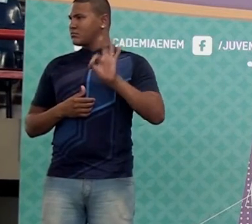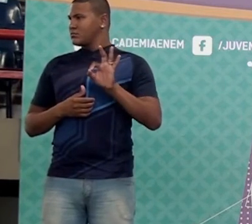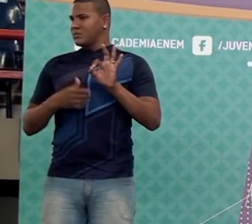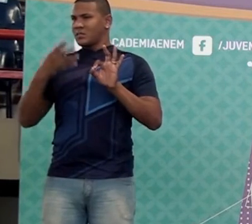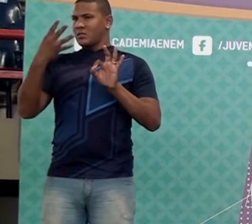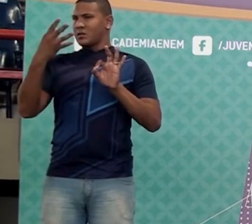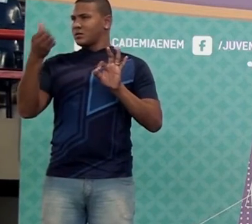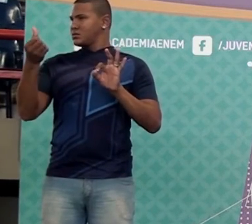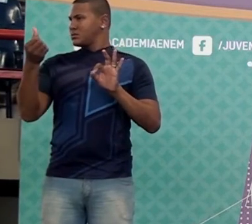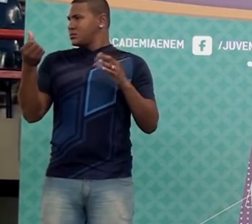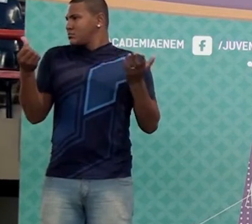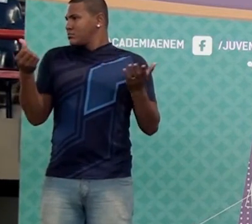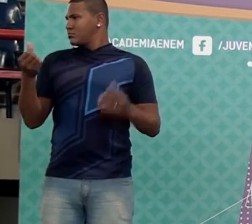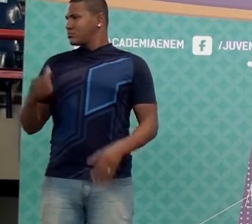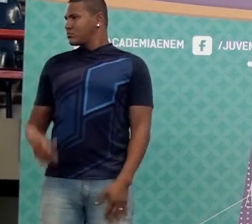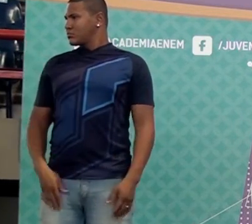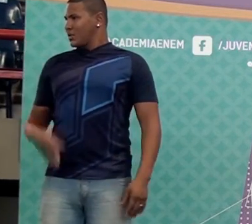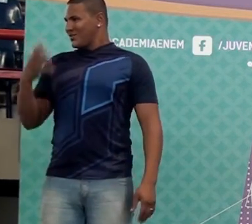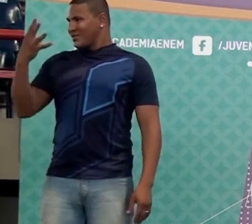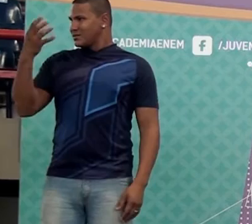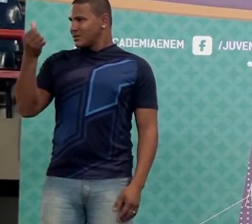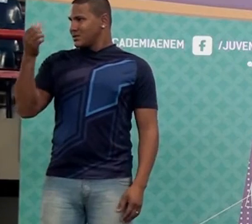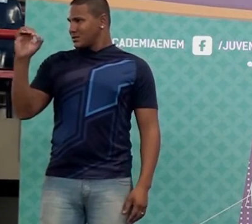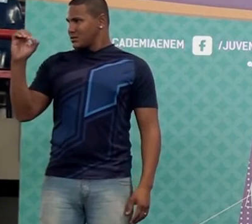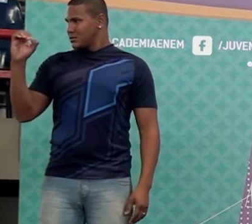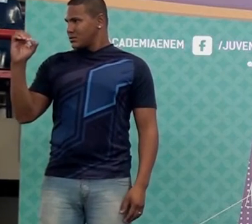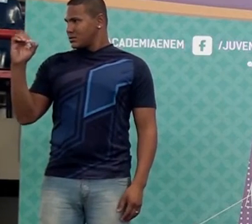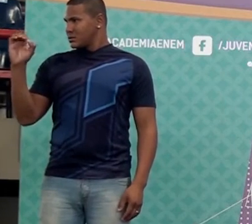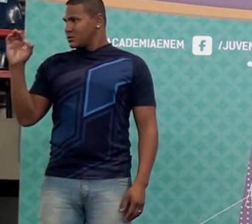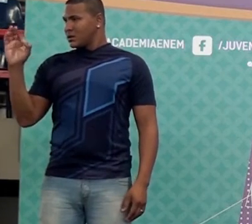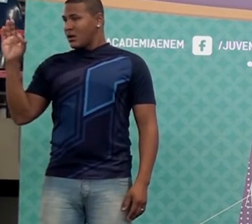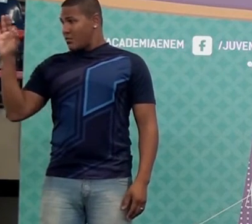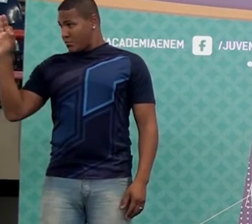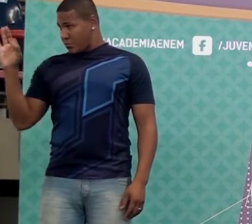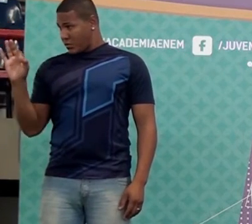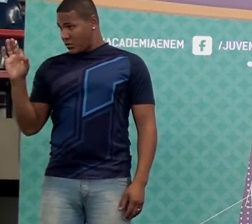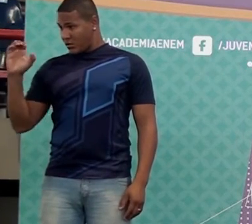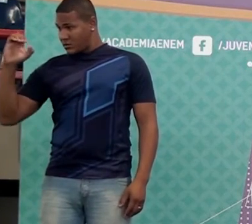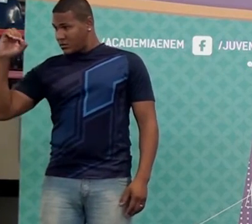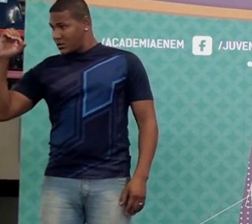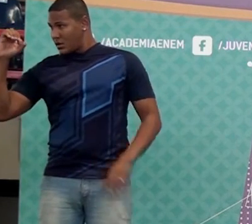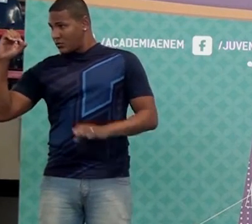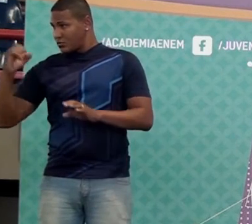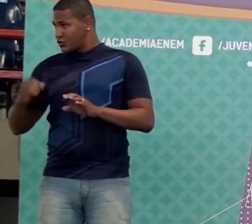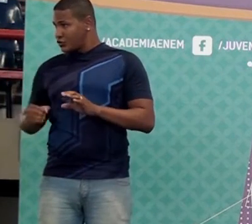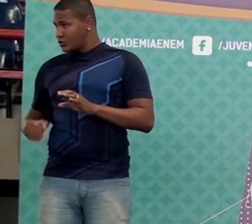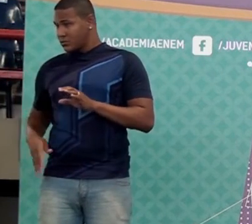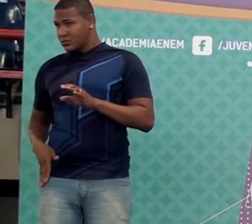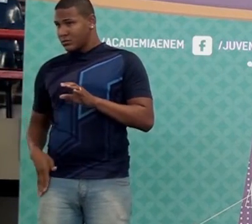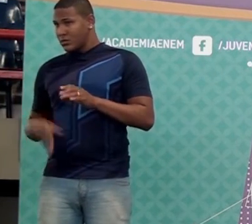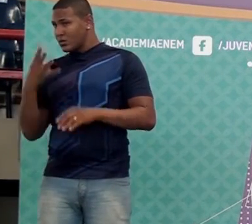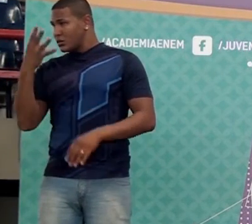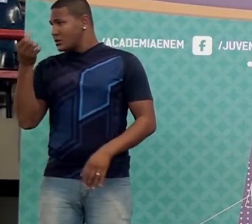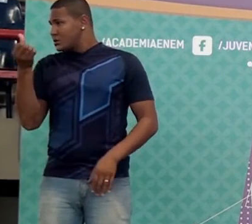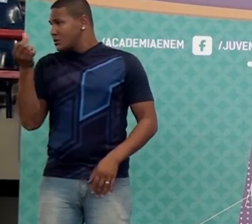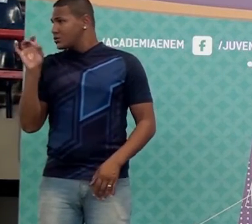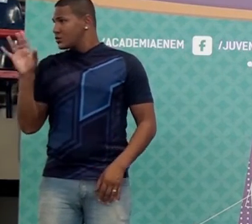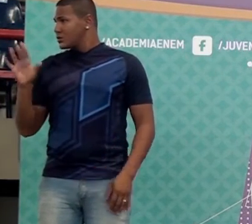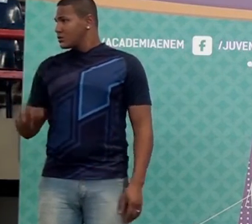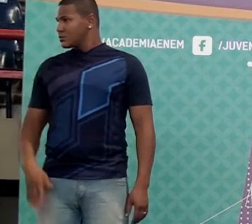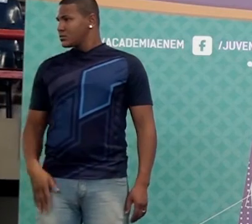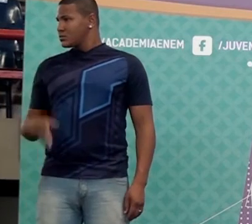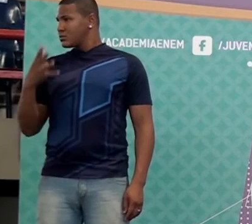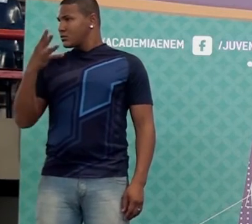final, vai ficar quanto? Quarenta seis. Então quanto é dez por cento de quatrocentos e sessenta? Quarenta seis. Grava aí, ó. Fala bem alto aí,